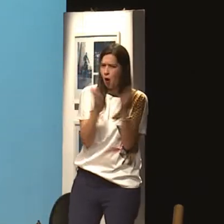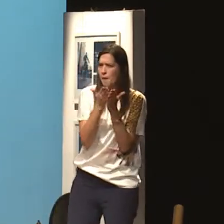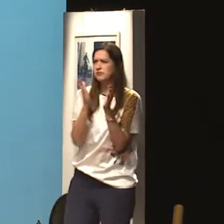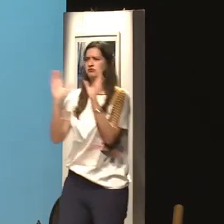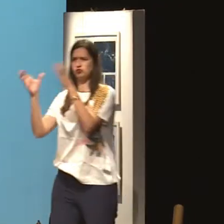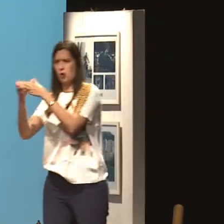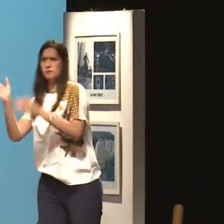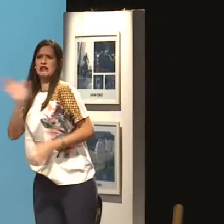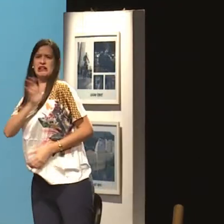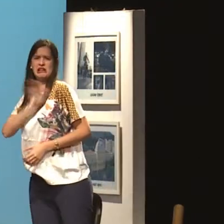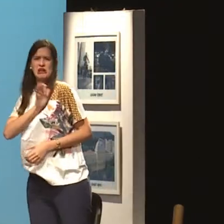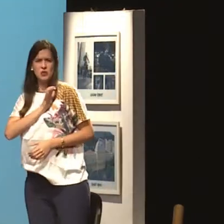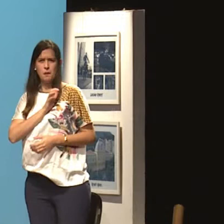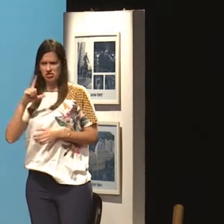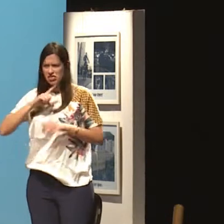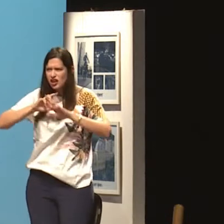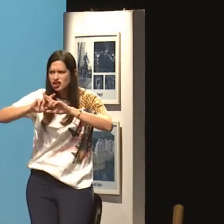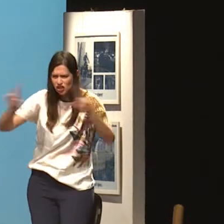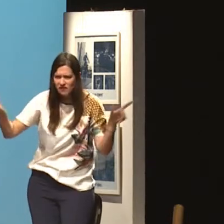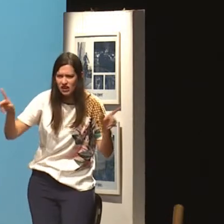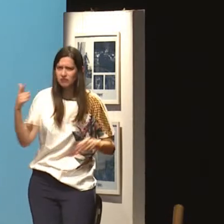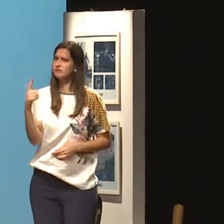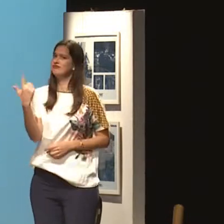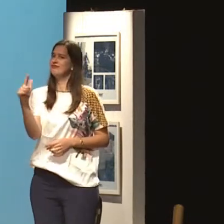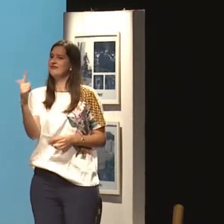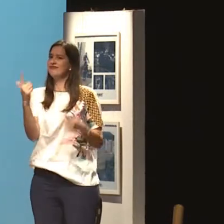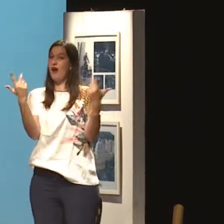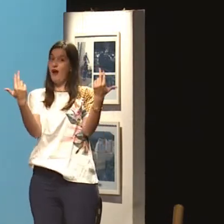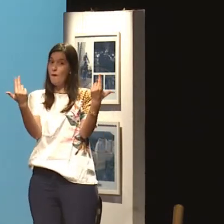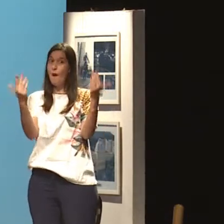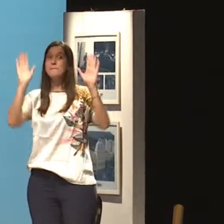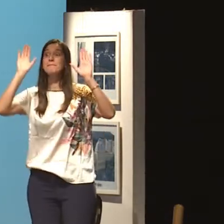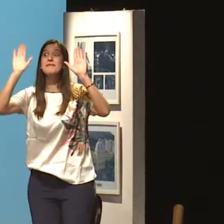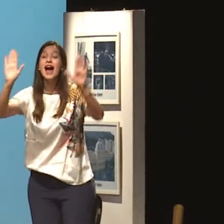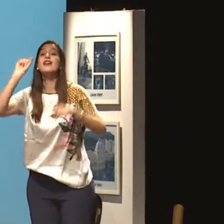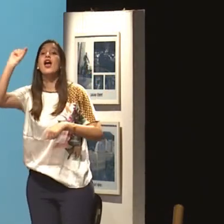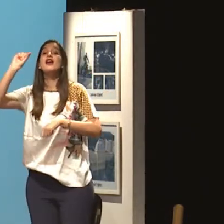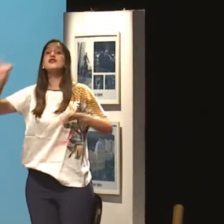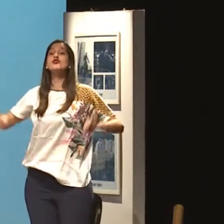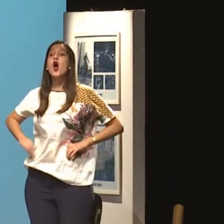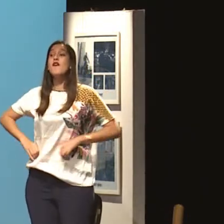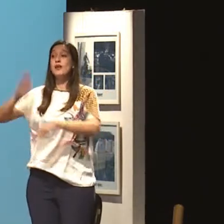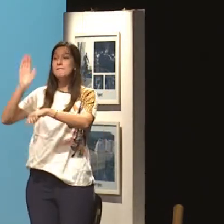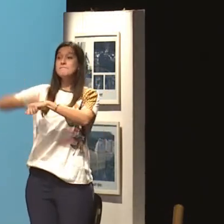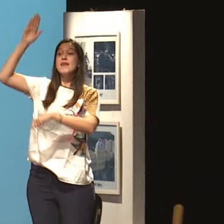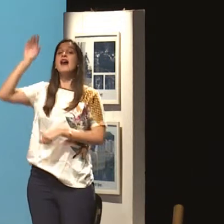Por exemplo, uma comunidade pobre é comparada a uma comunidade rica. Os direitos são iguais, mas quem